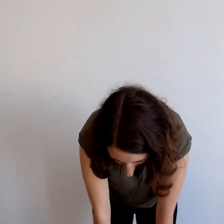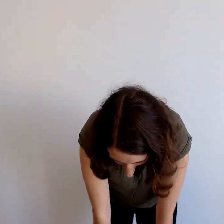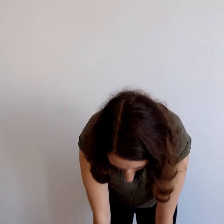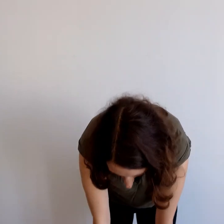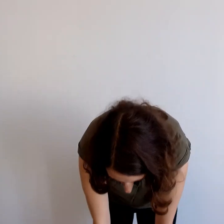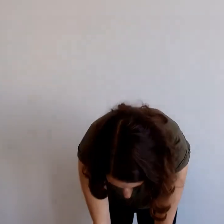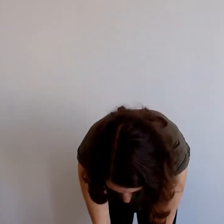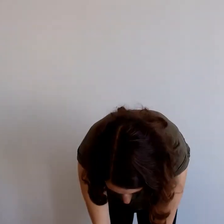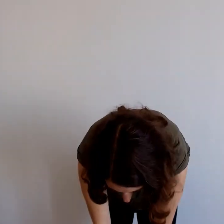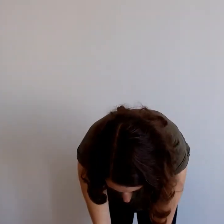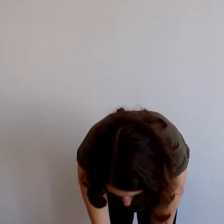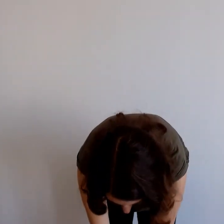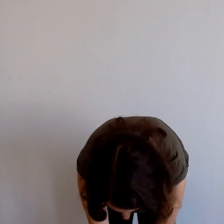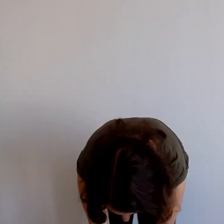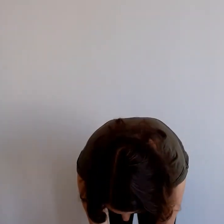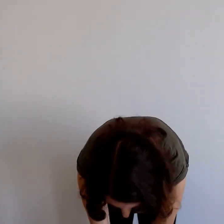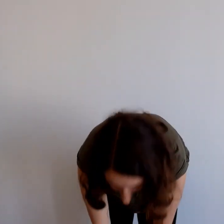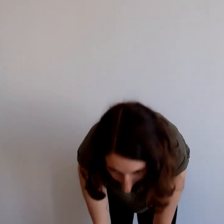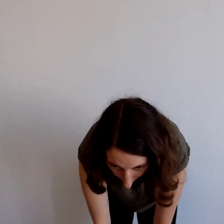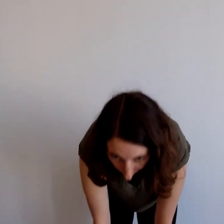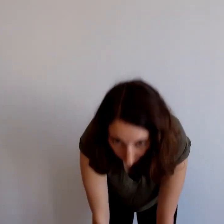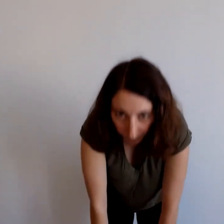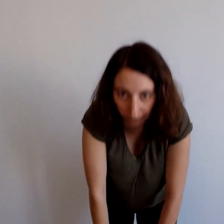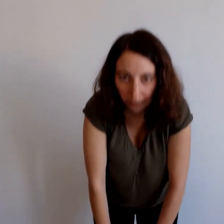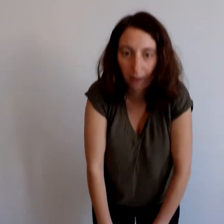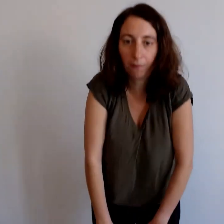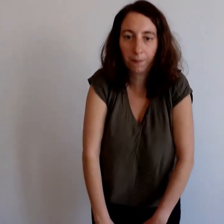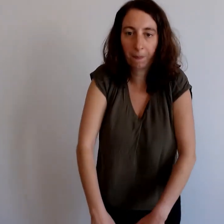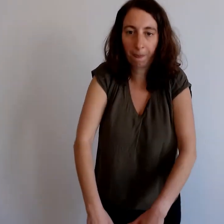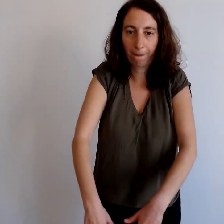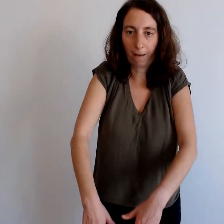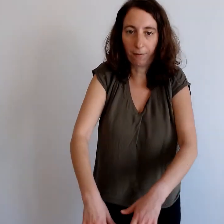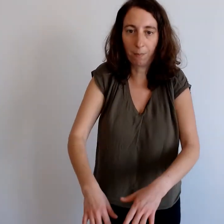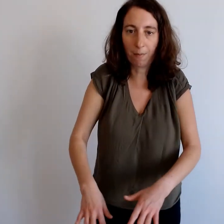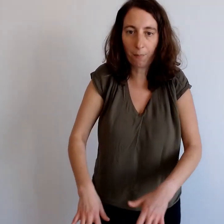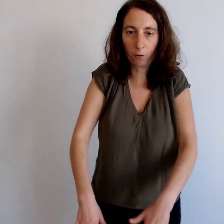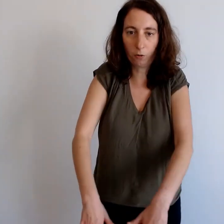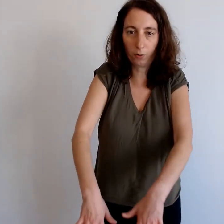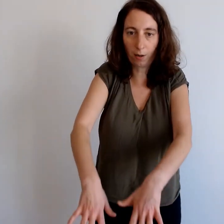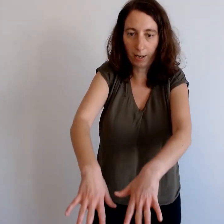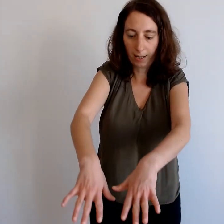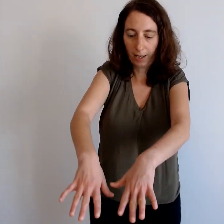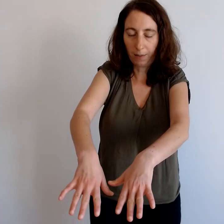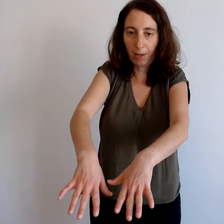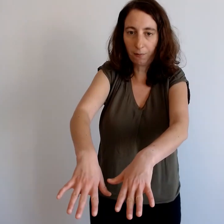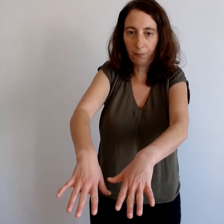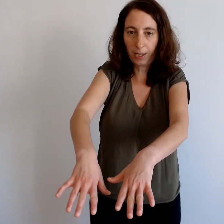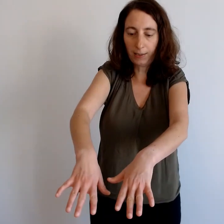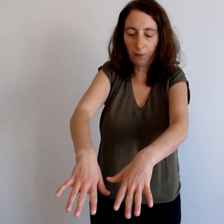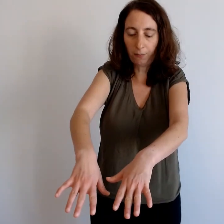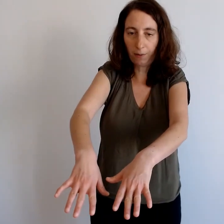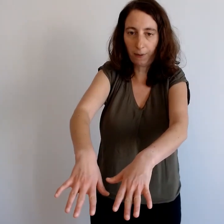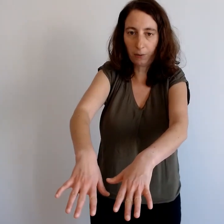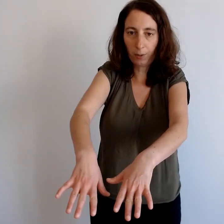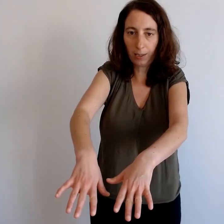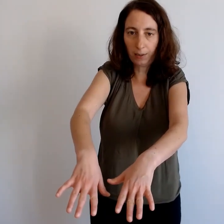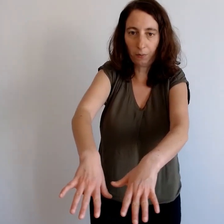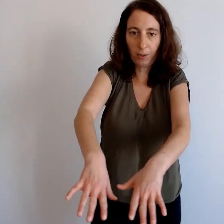cette posture, donc imaginez que je suis pleinement penchée vers l'avant, avec mes mains proches du sol, eh bien, vous allez cette fois effectuer des huit